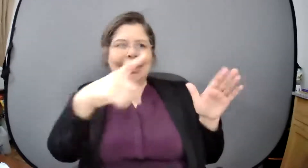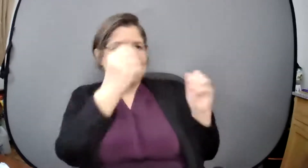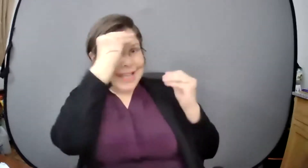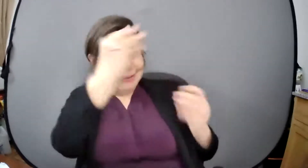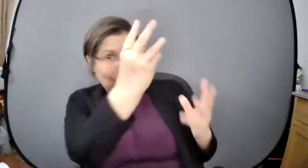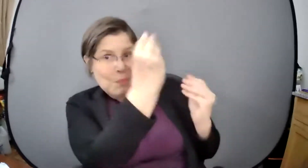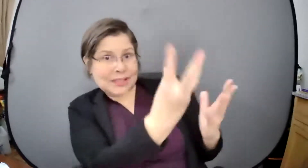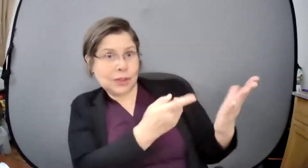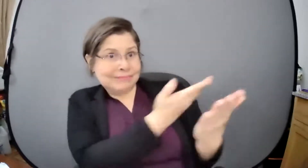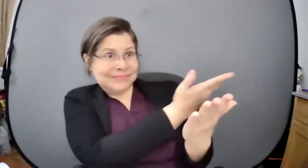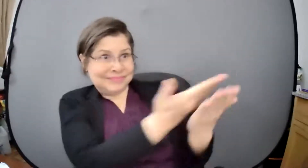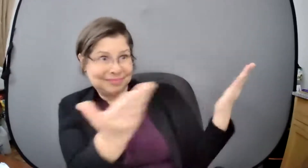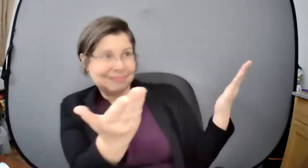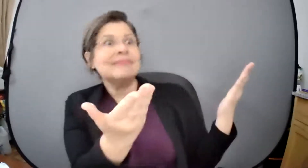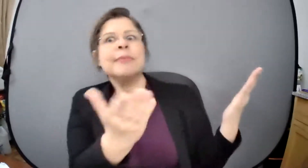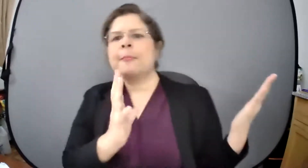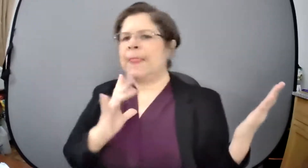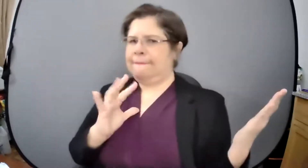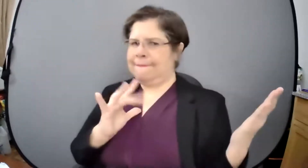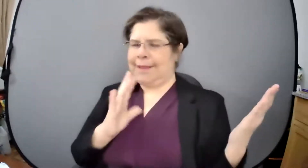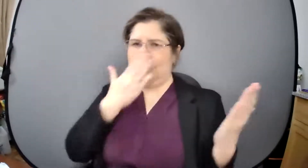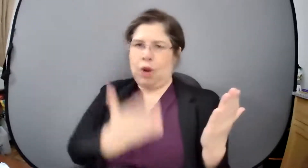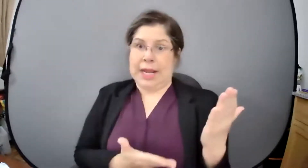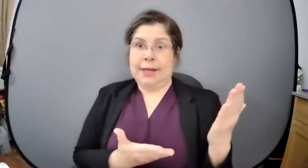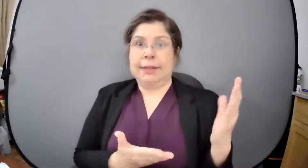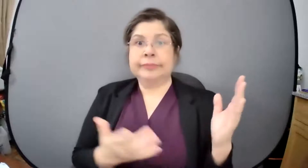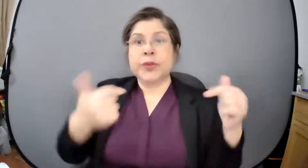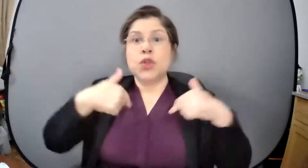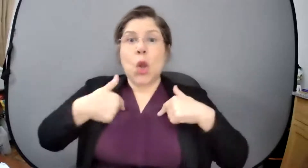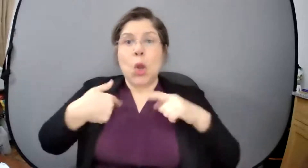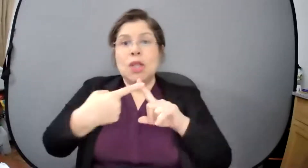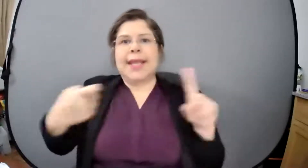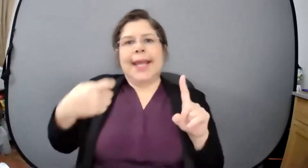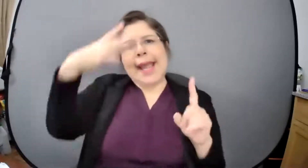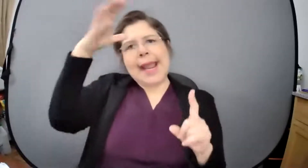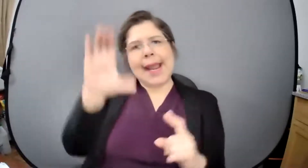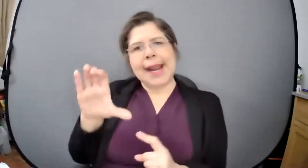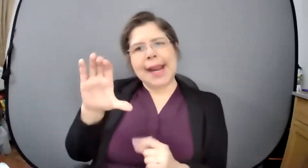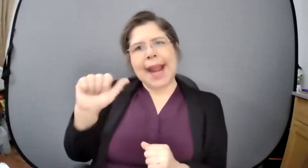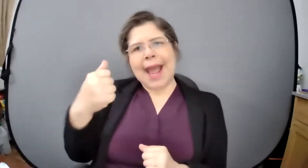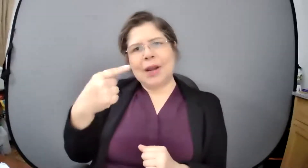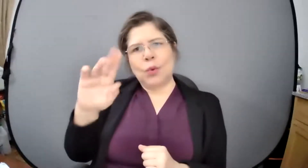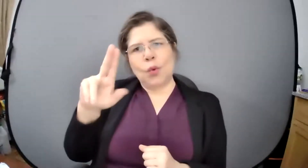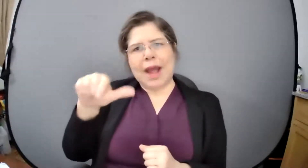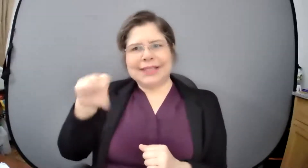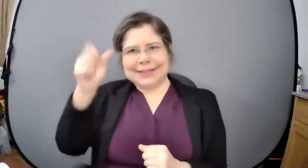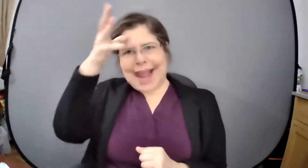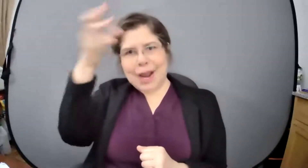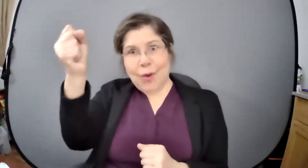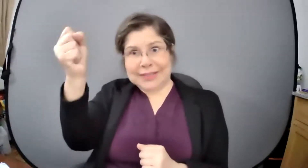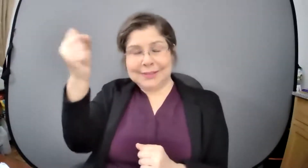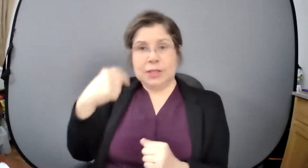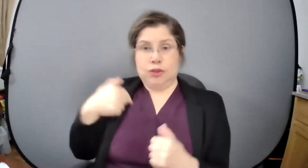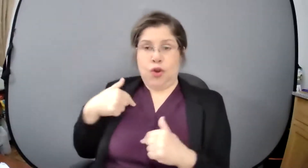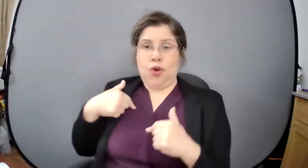presidenta de una organización de sistemas non-Prasa a nivel de Puerto Rico pueden contar conmigo porque nosotros somos parte